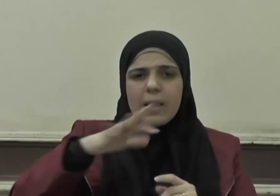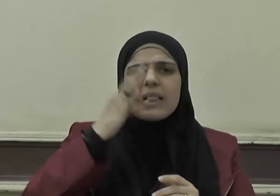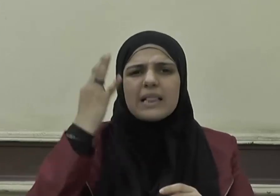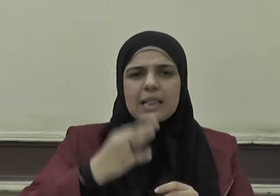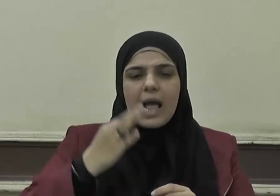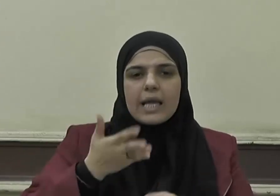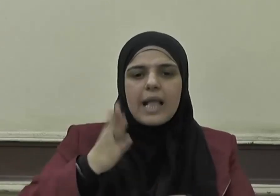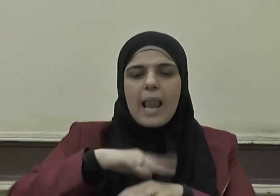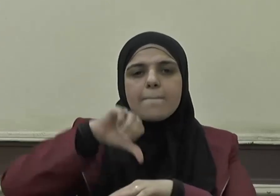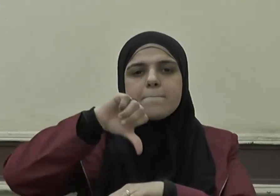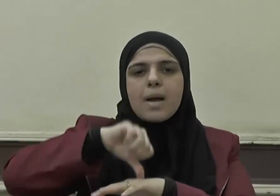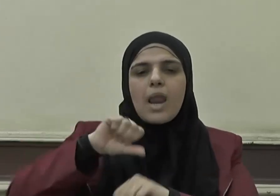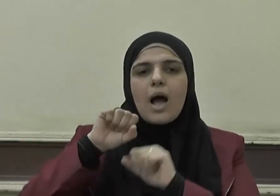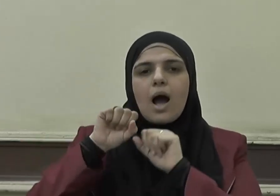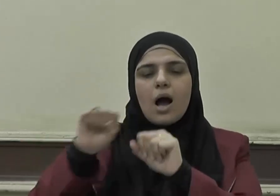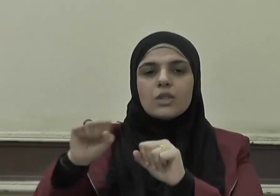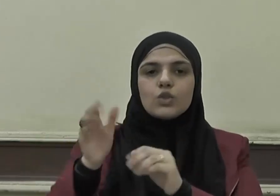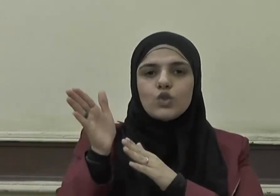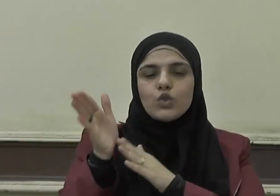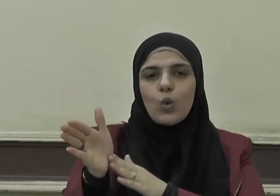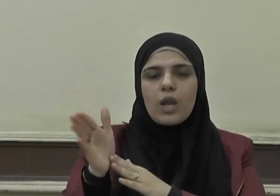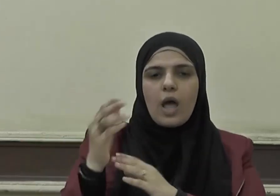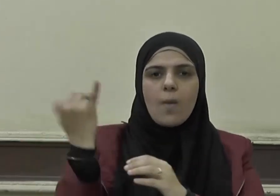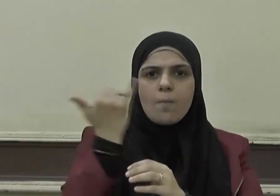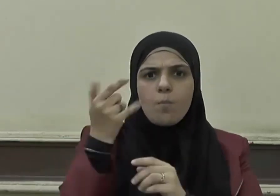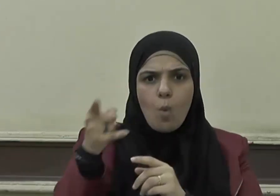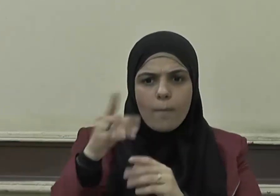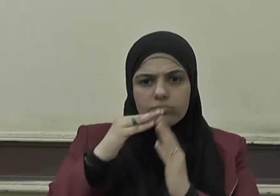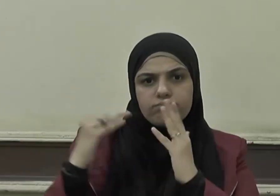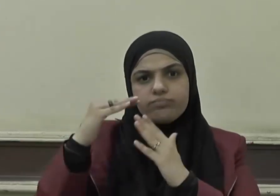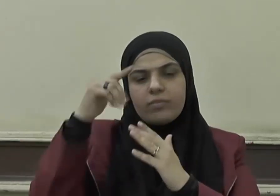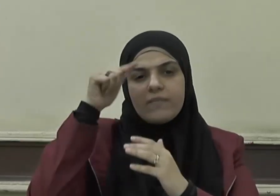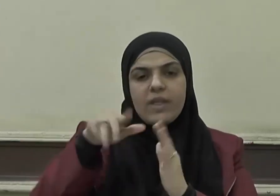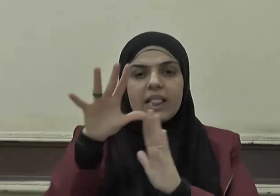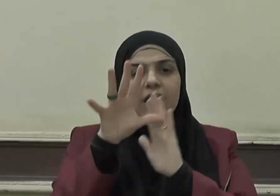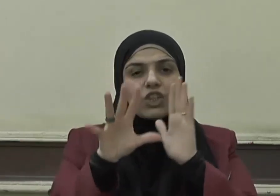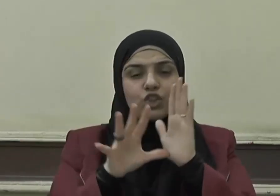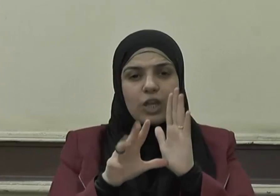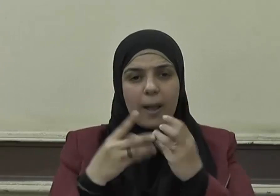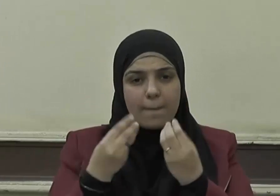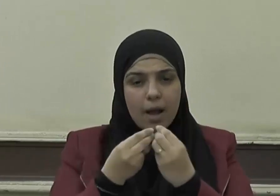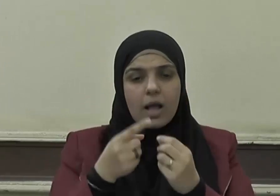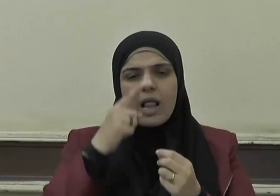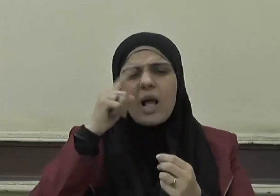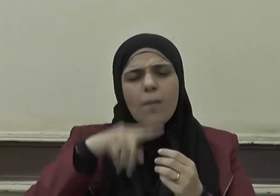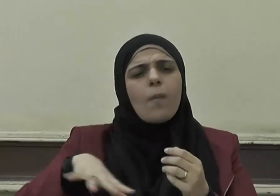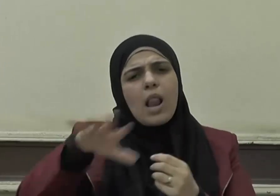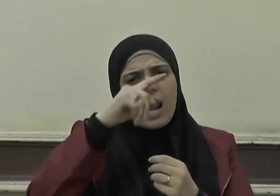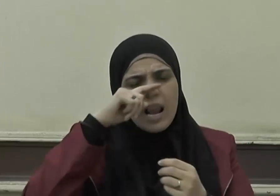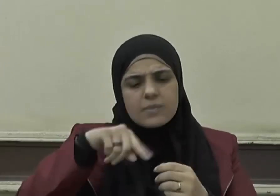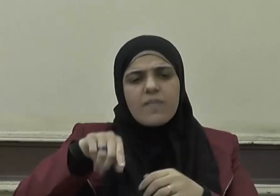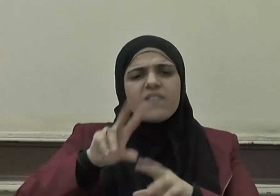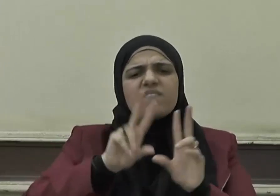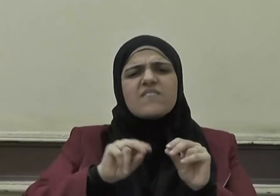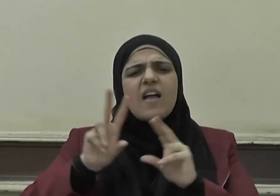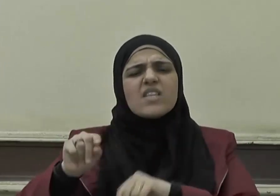مكانة السنة وحجيتها ومنزلتها في التشريع فإننا في الوقت نفسه